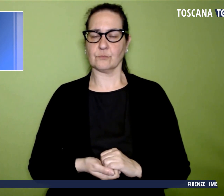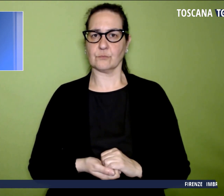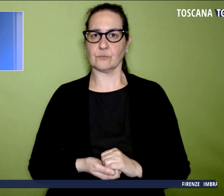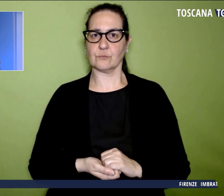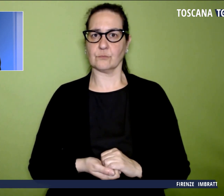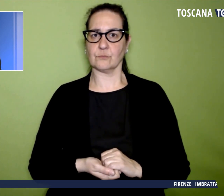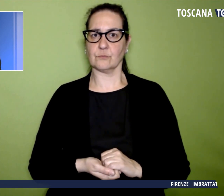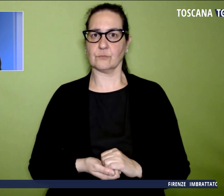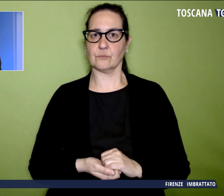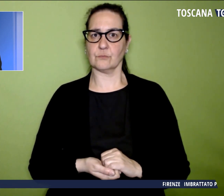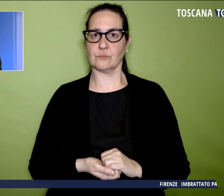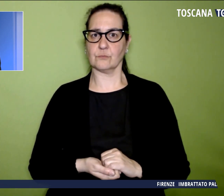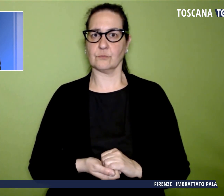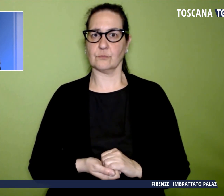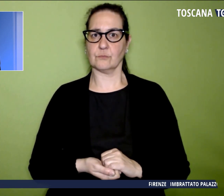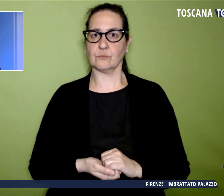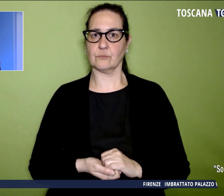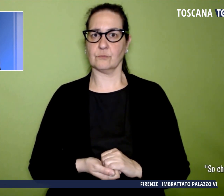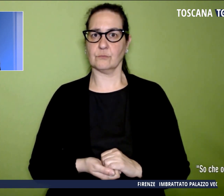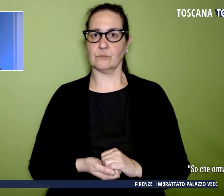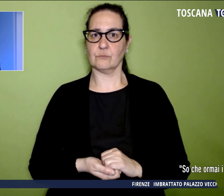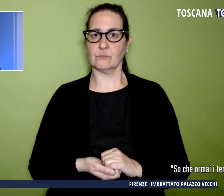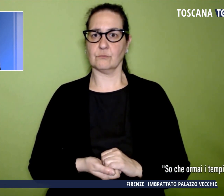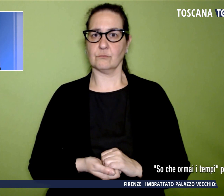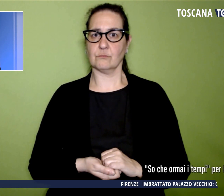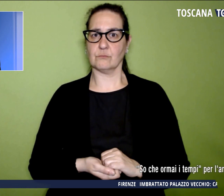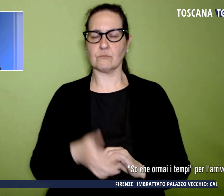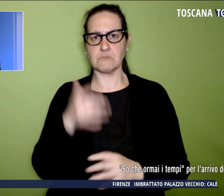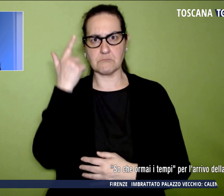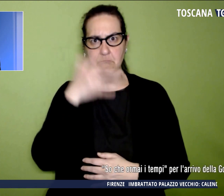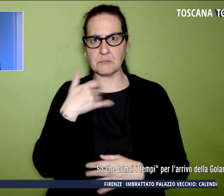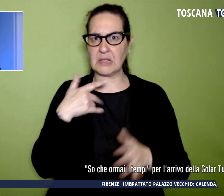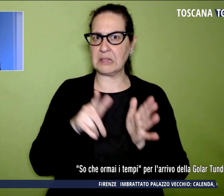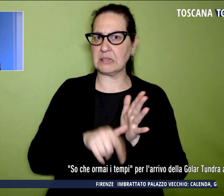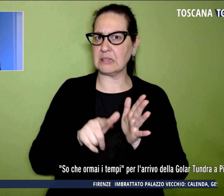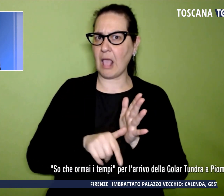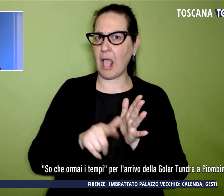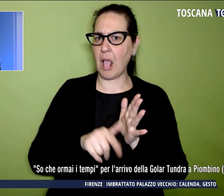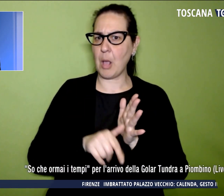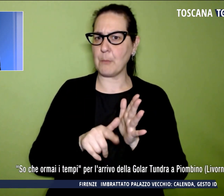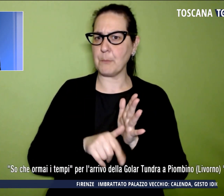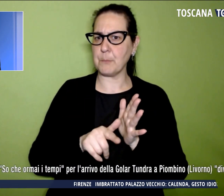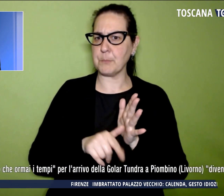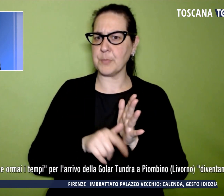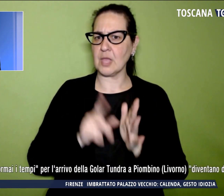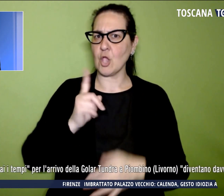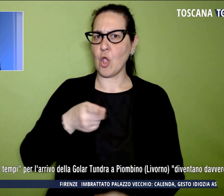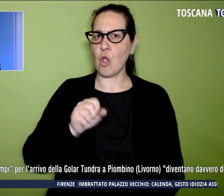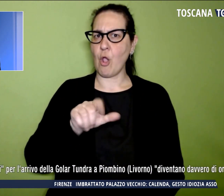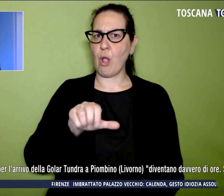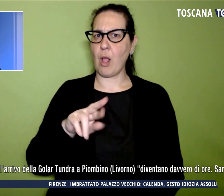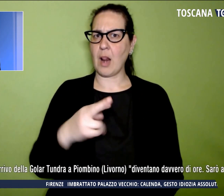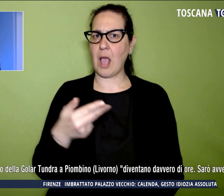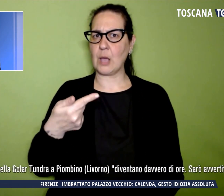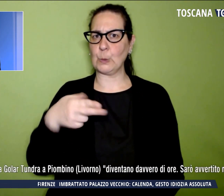So che ormai i tempi per l'arrivo della Golar Tundra a Piombino diventano